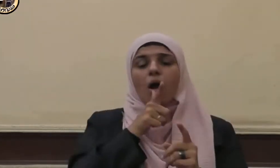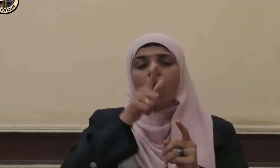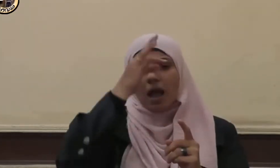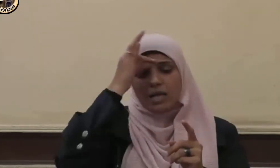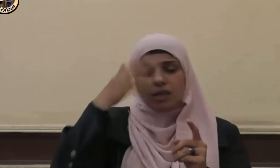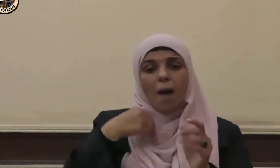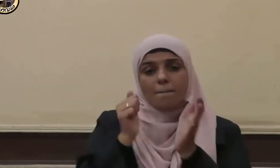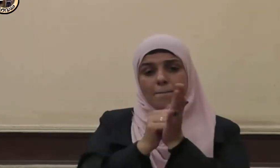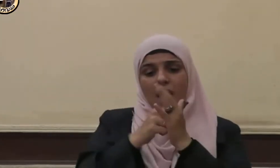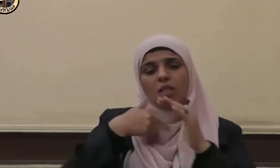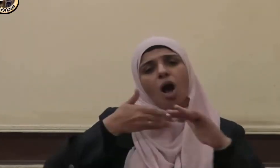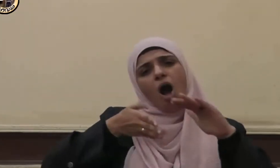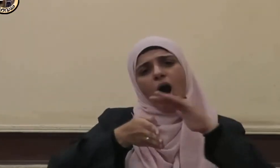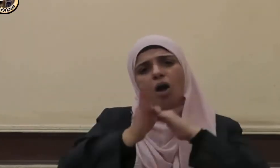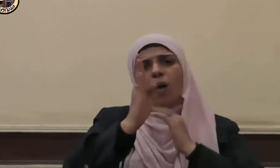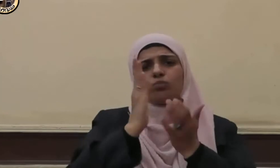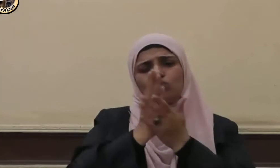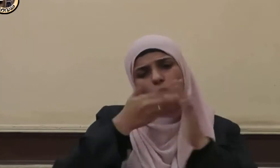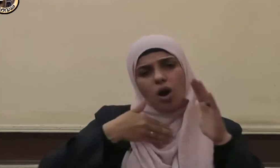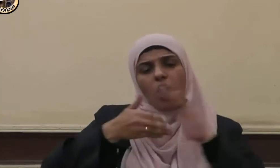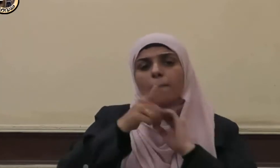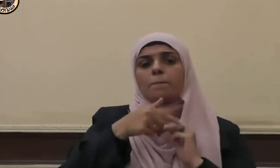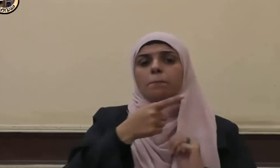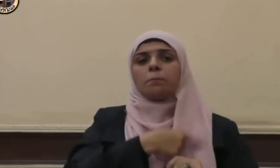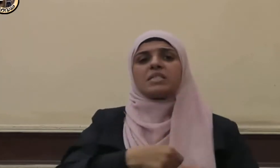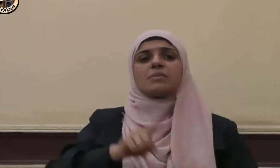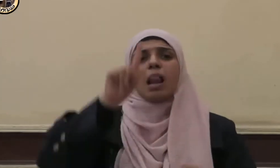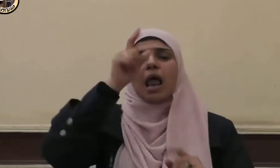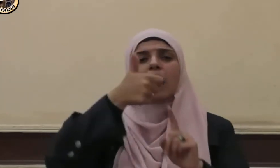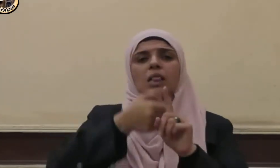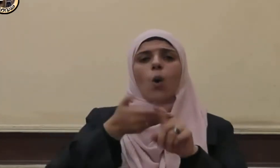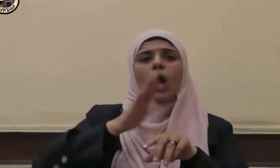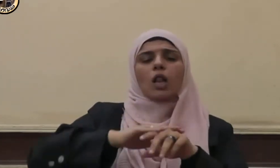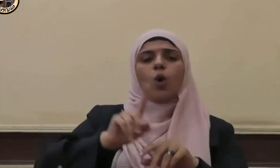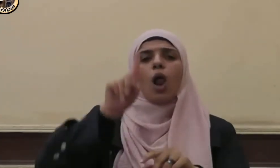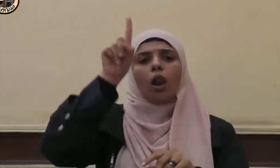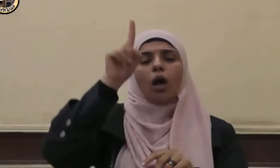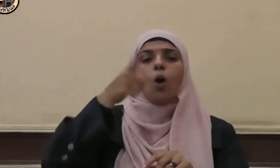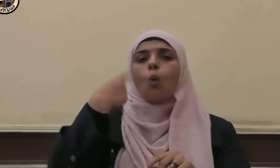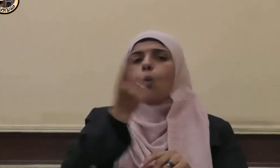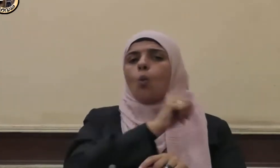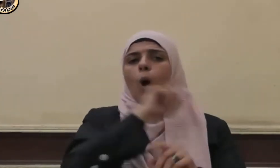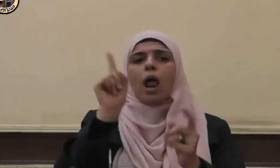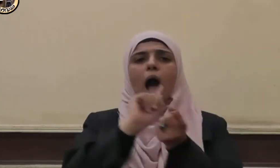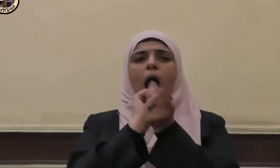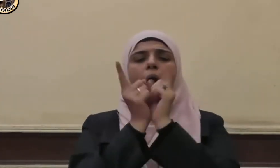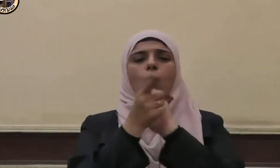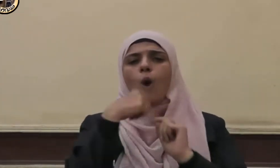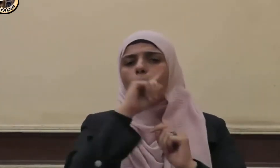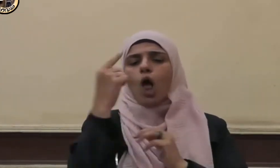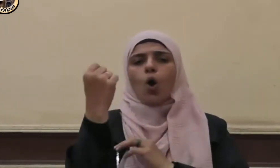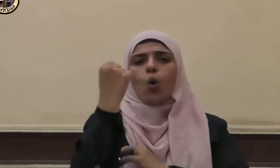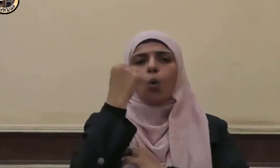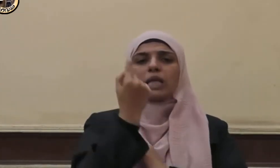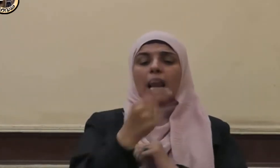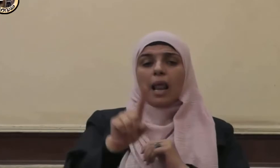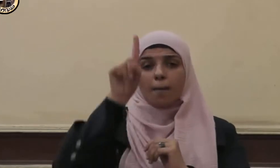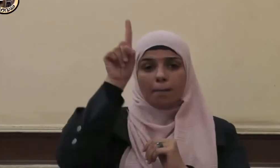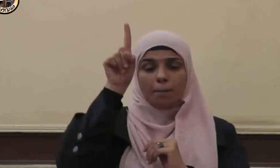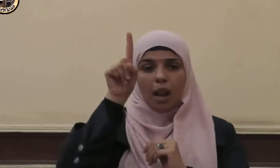المبيتين بسم الله يتوقف على الله ولا حول ولا قوة إلا بالله يقال